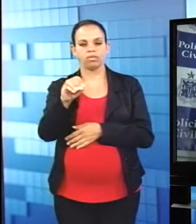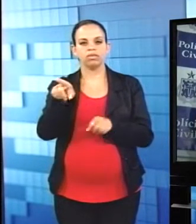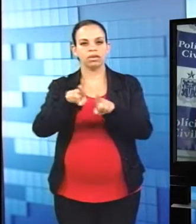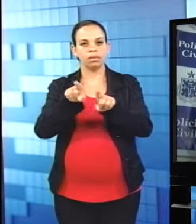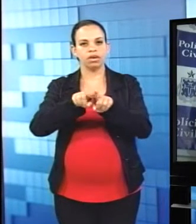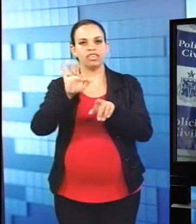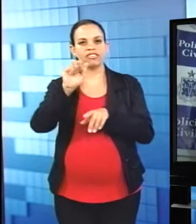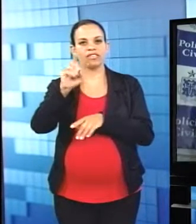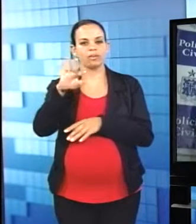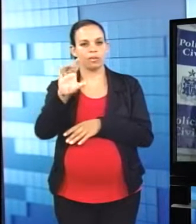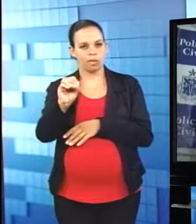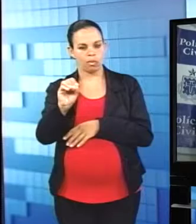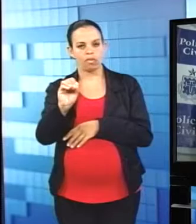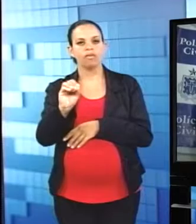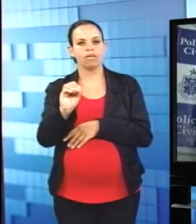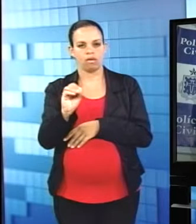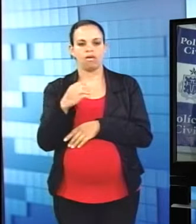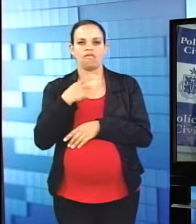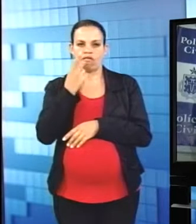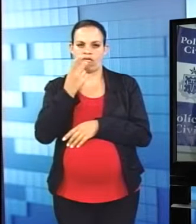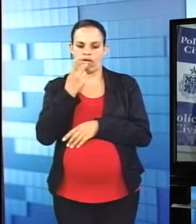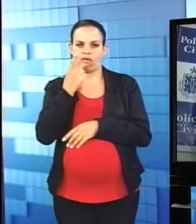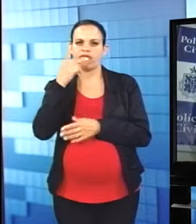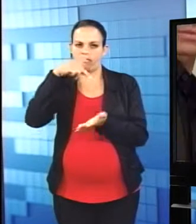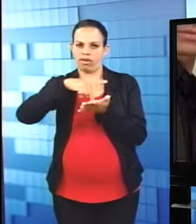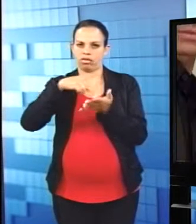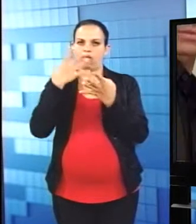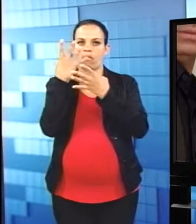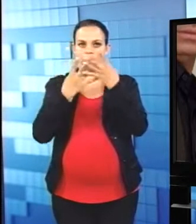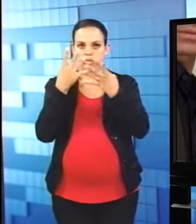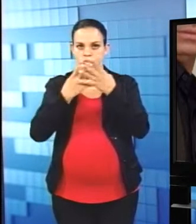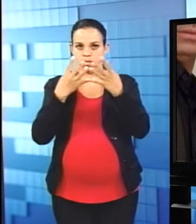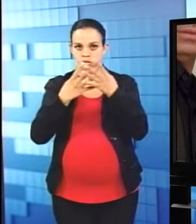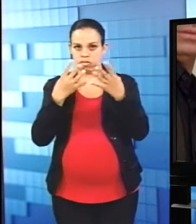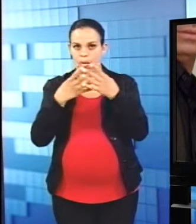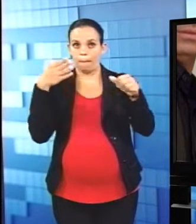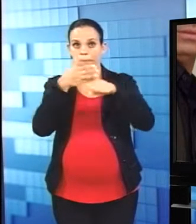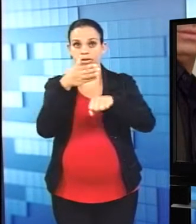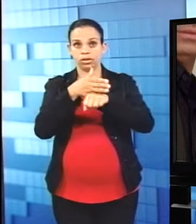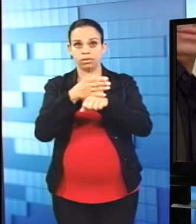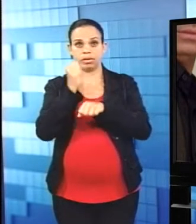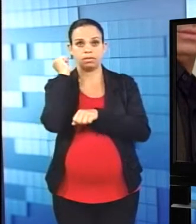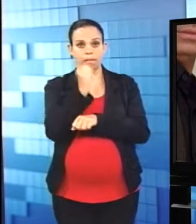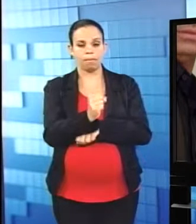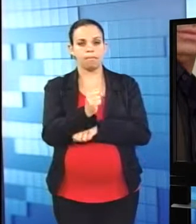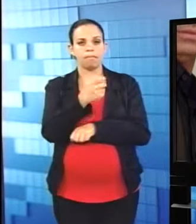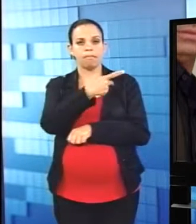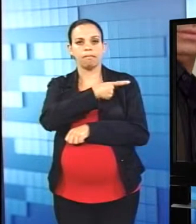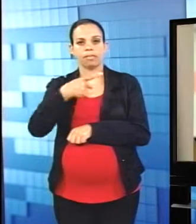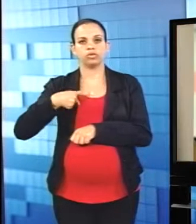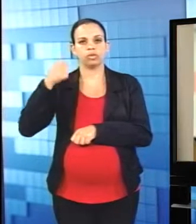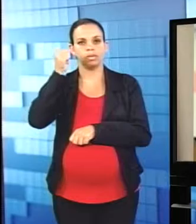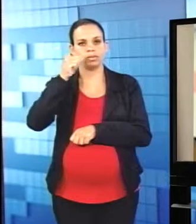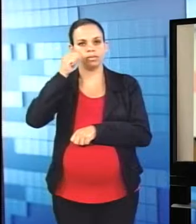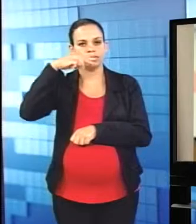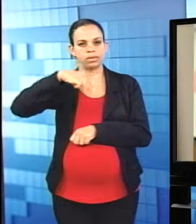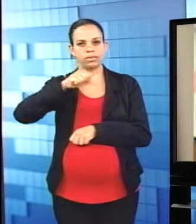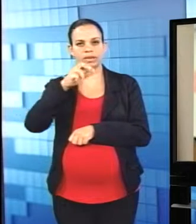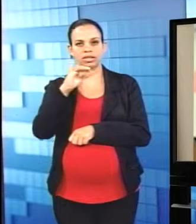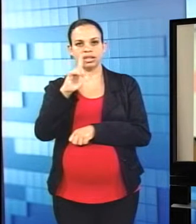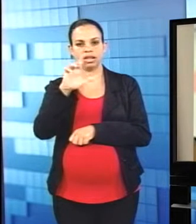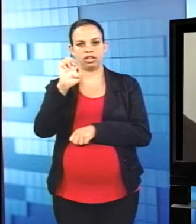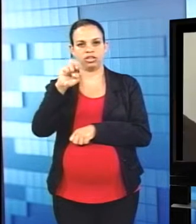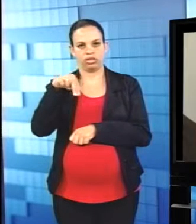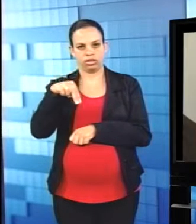A semana foi marcada por um crime que chocou a comunidade conquistense. Exposição